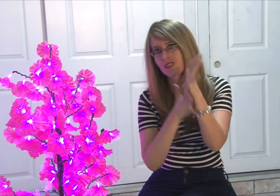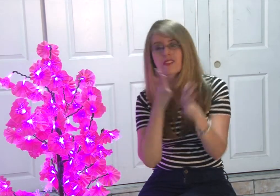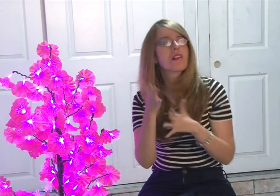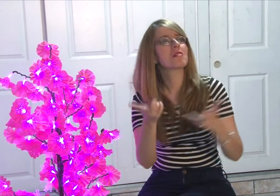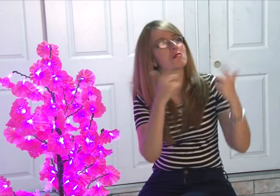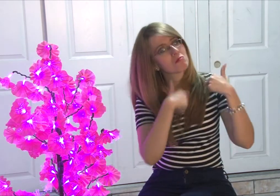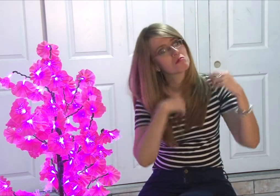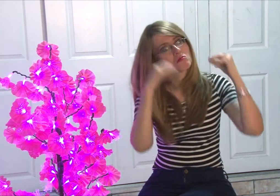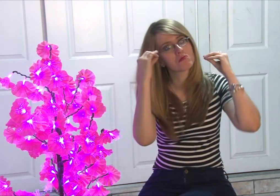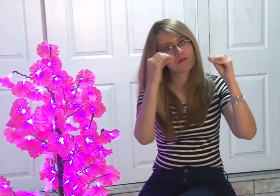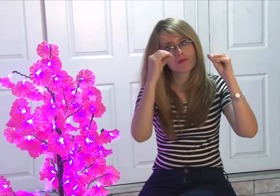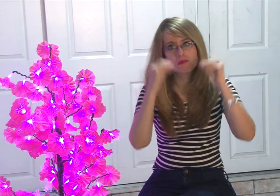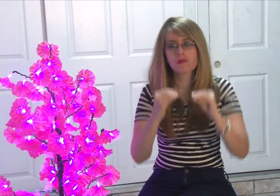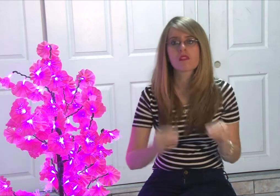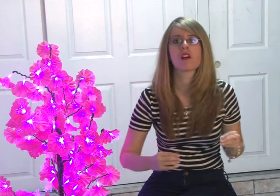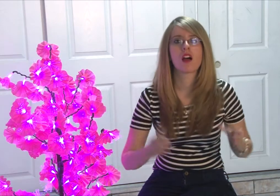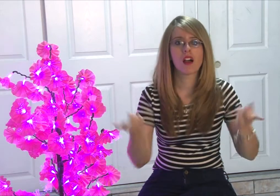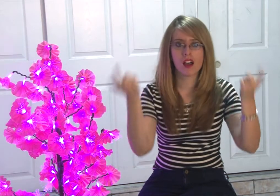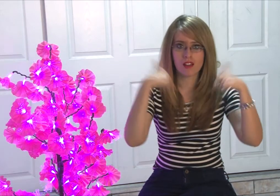interesan en aprender. Las enseñamos.